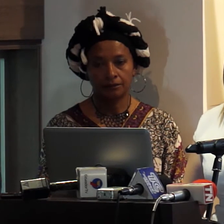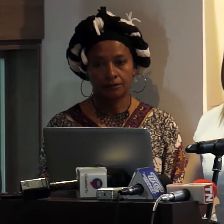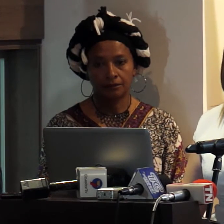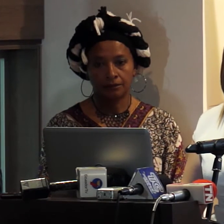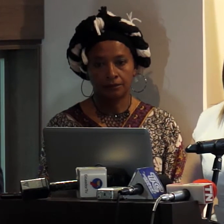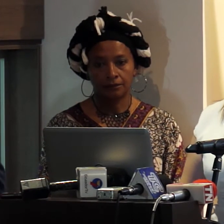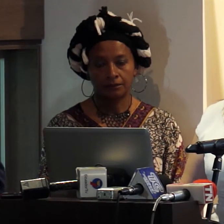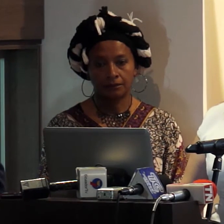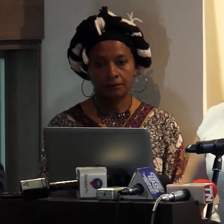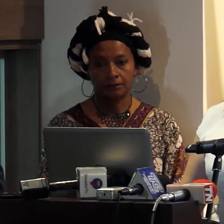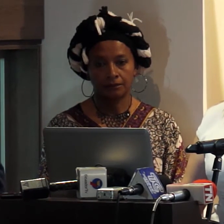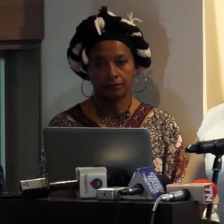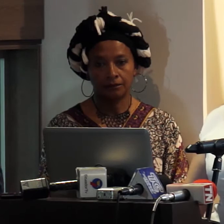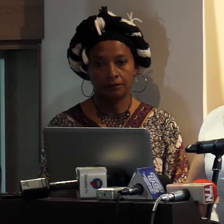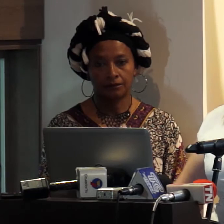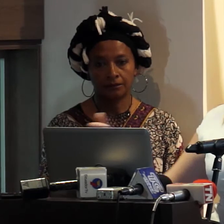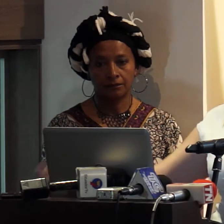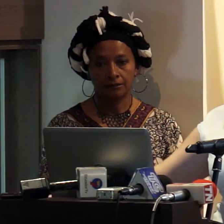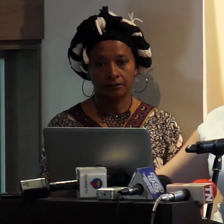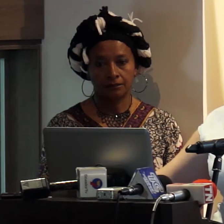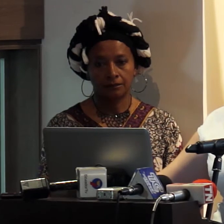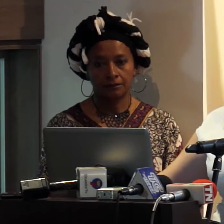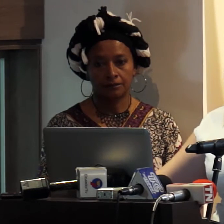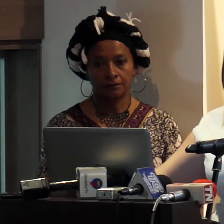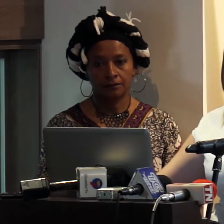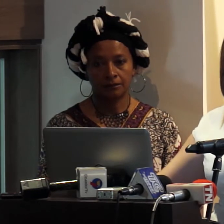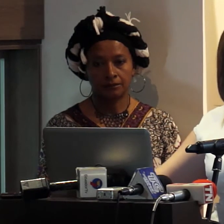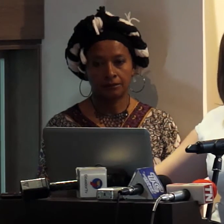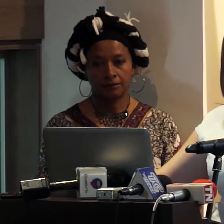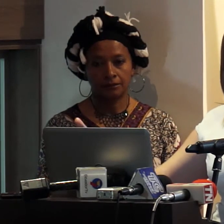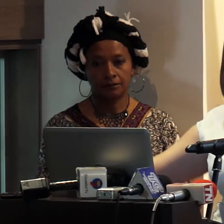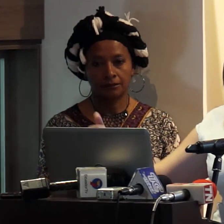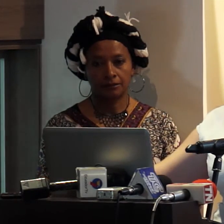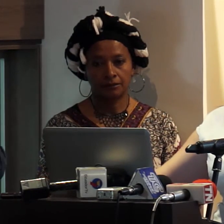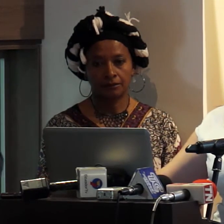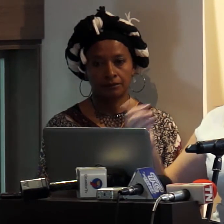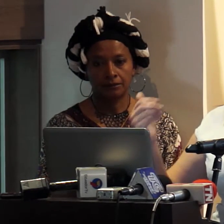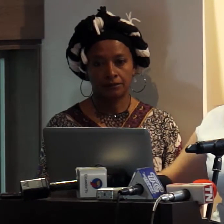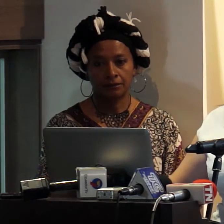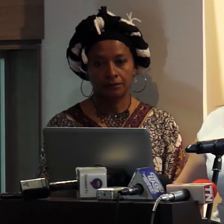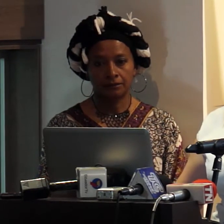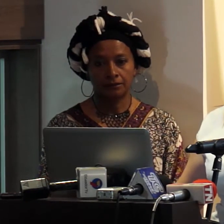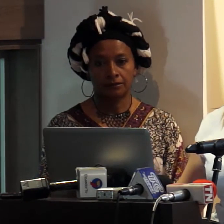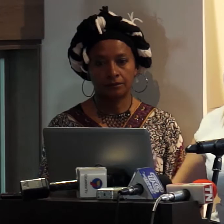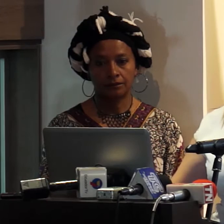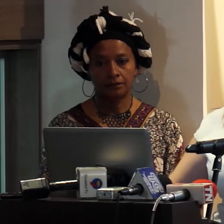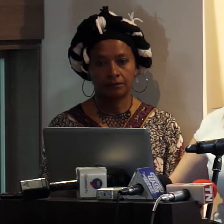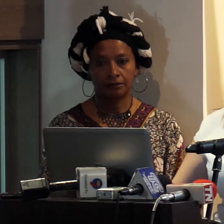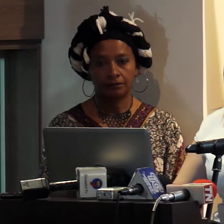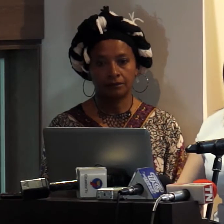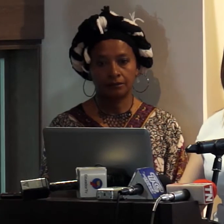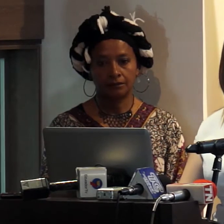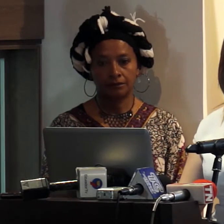es decir termina la publicidad van directo al programa y las audiencias infantiles no tienen claridad de si es o no publicidad si